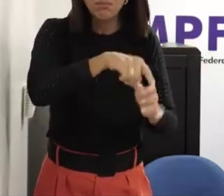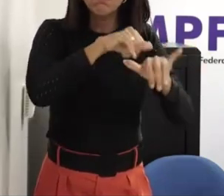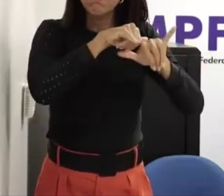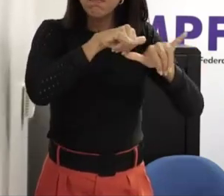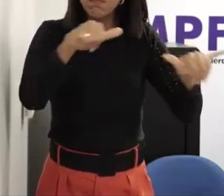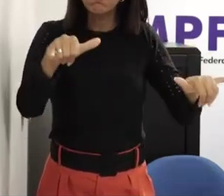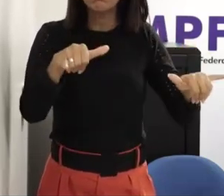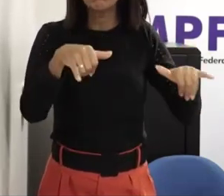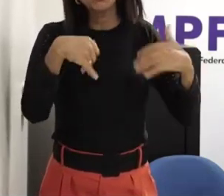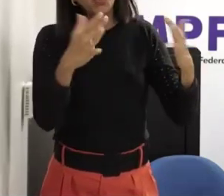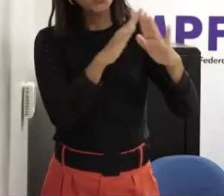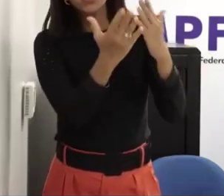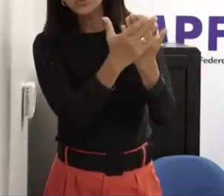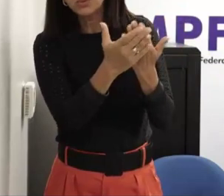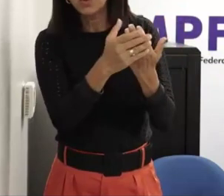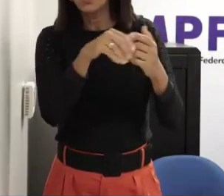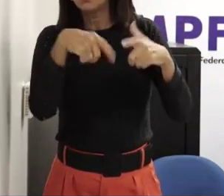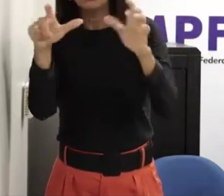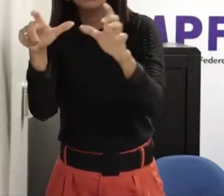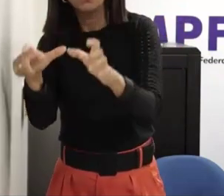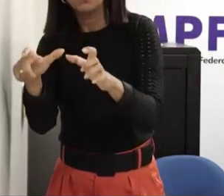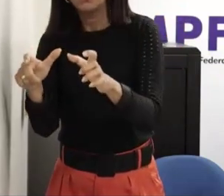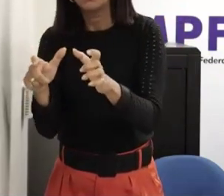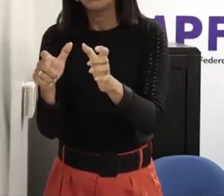fala pra não sei quem o que é a referência